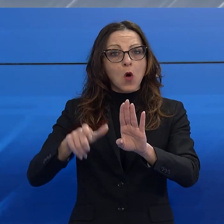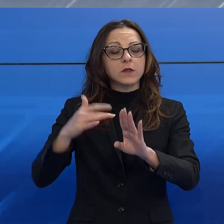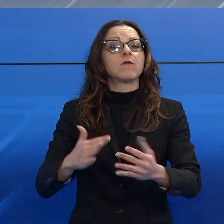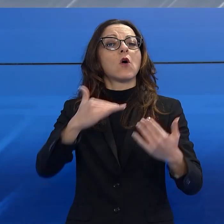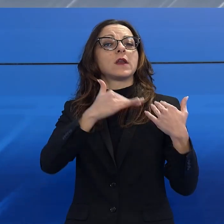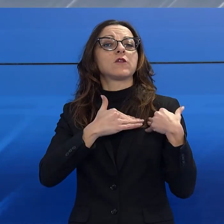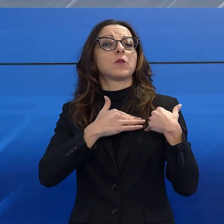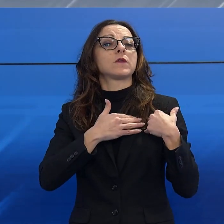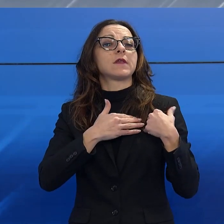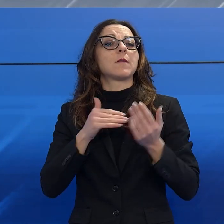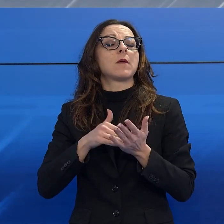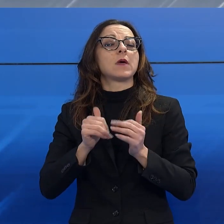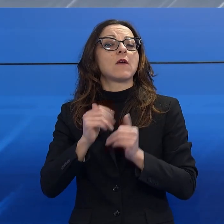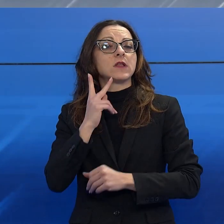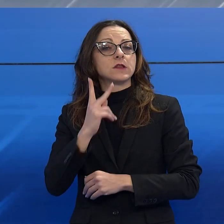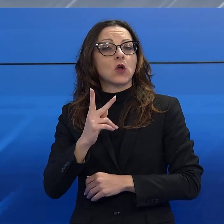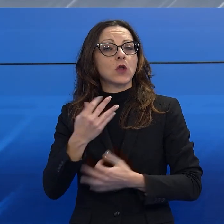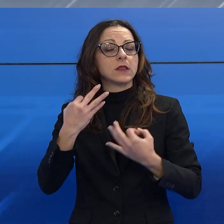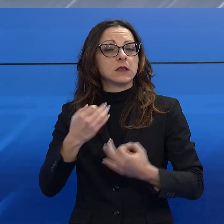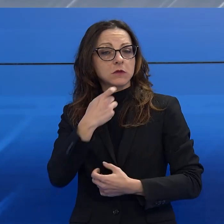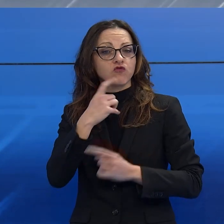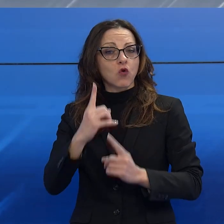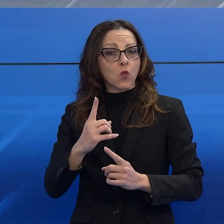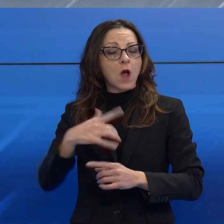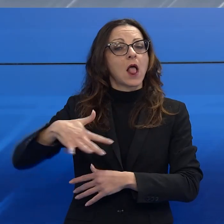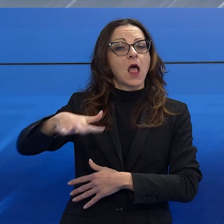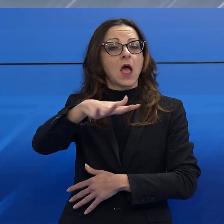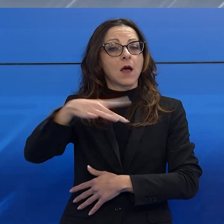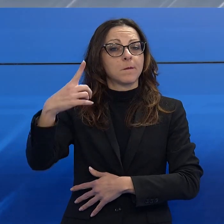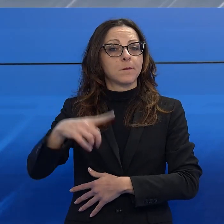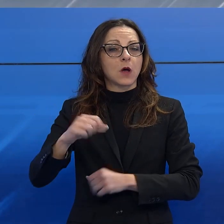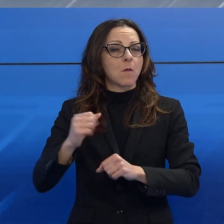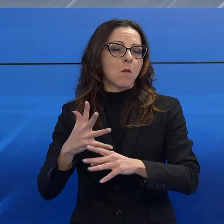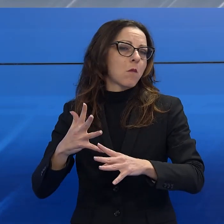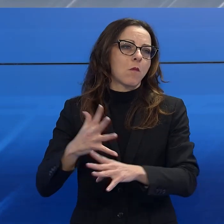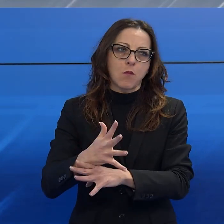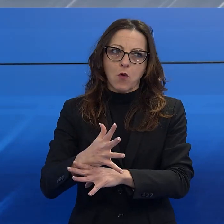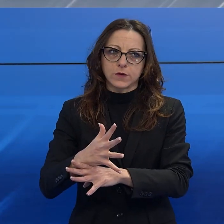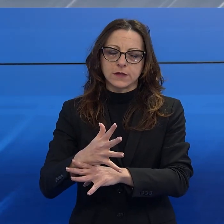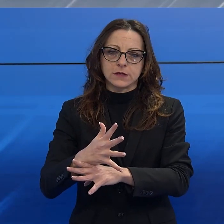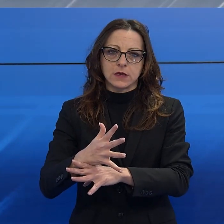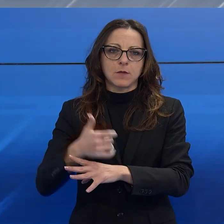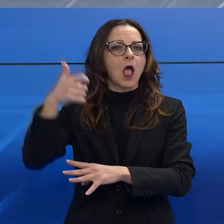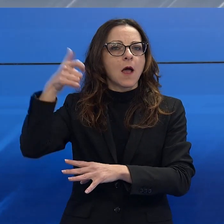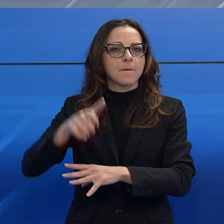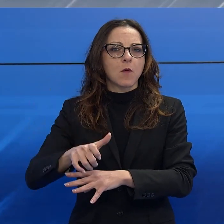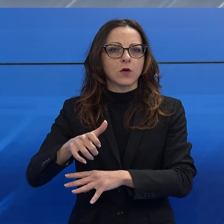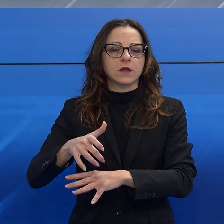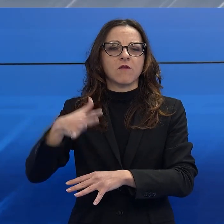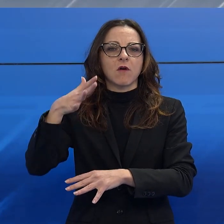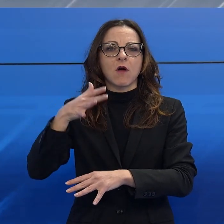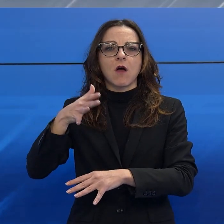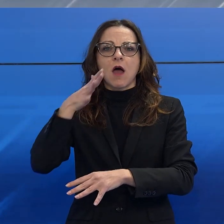del servizio di prevenzione, in cui i locali venivano dichiarati inagibili a causa di un'abbondante